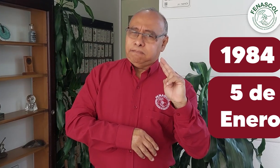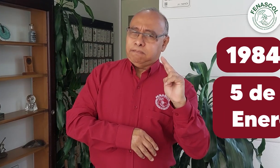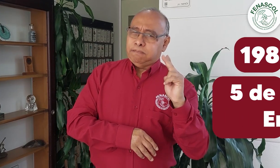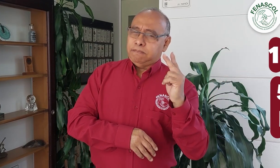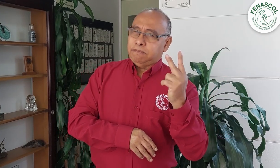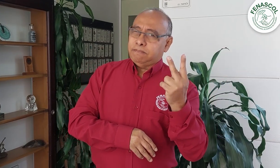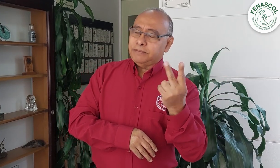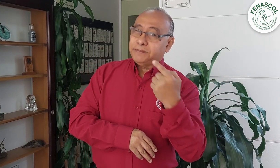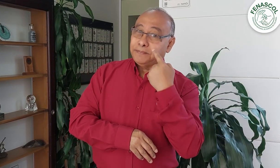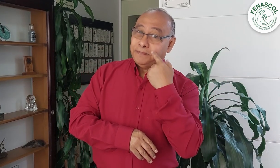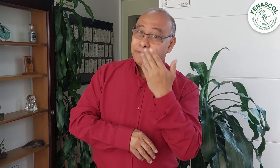imágenes de su evolución.